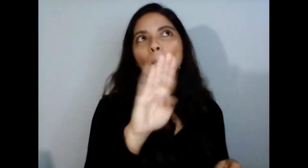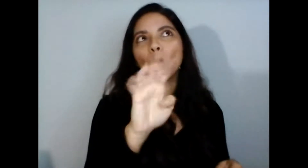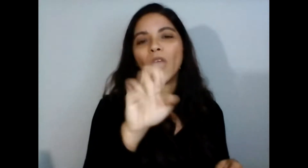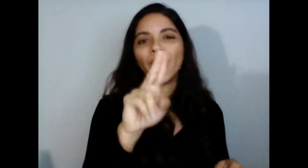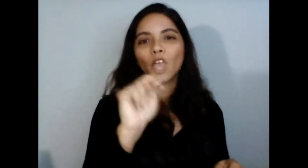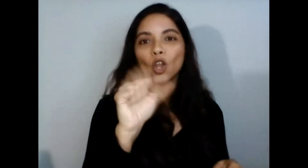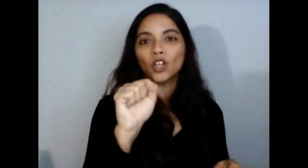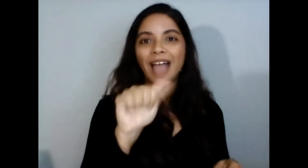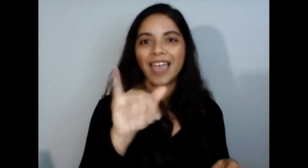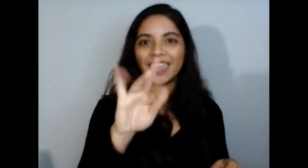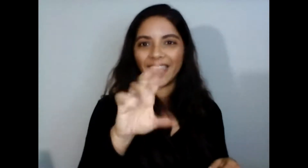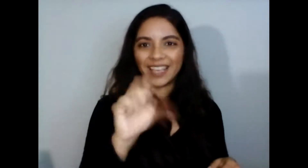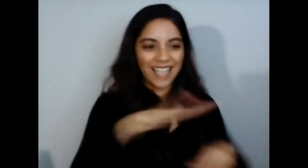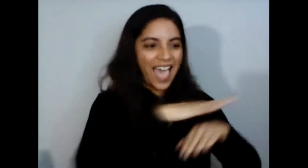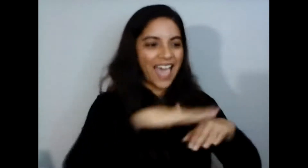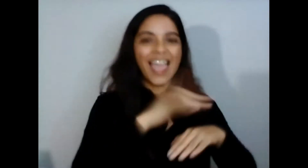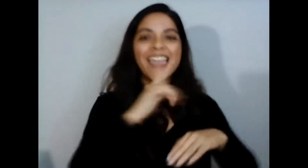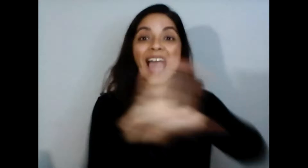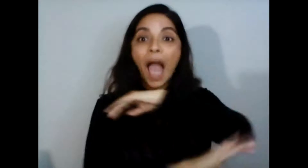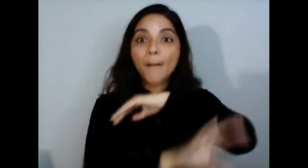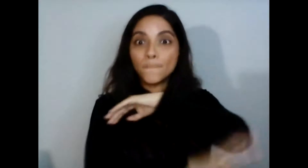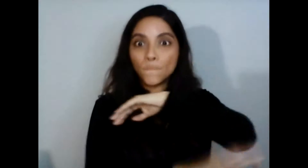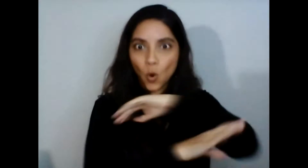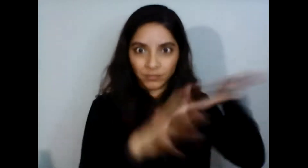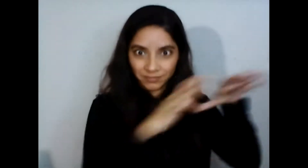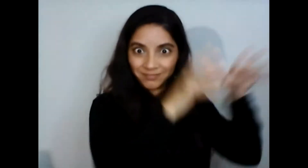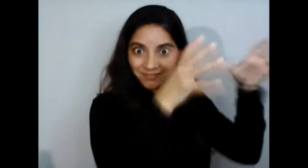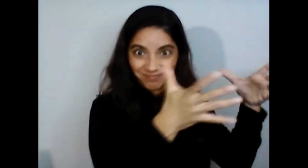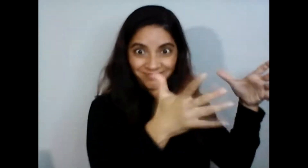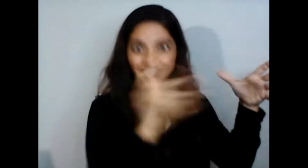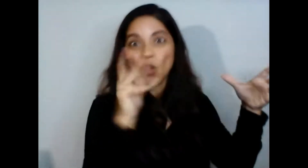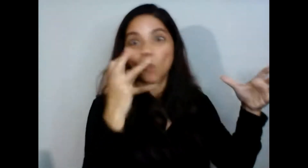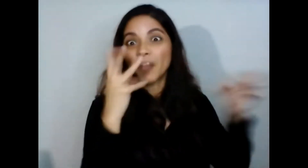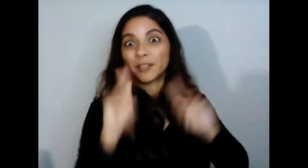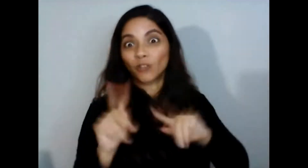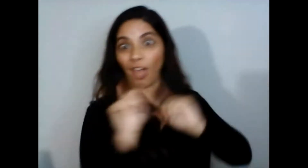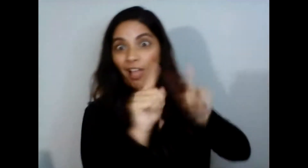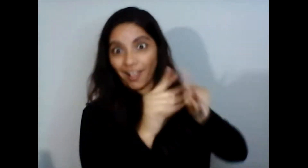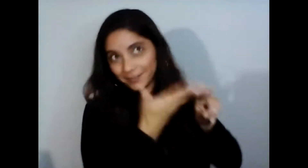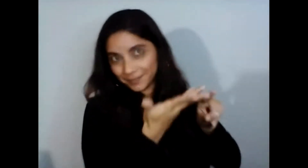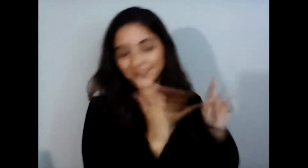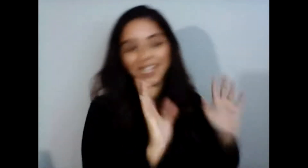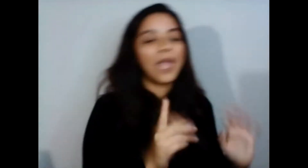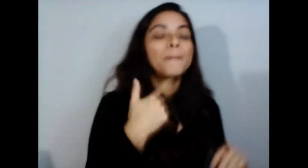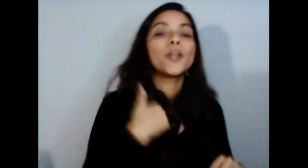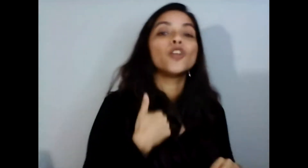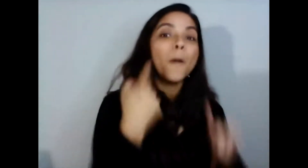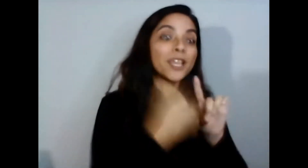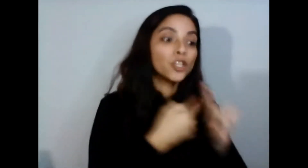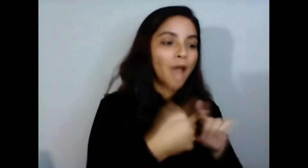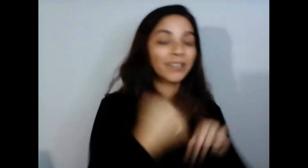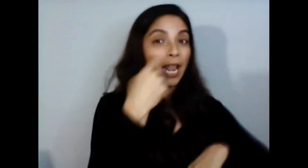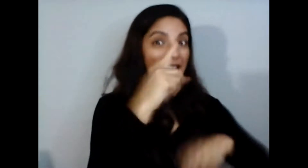y nosotros lo que utilizamos fue que dos veces al mes los 15 y los 30 nosotros visitamos a nuestros